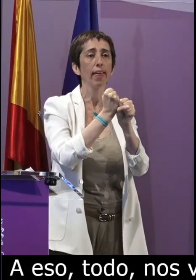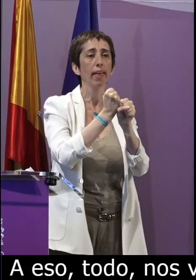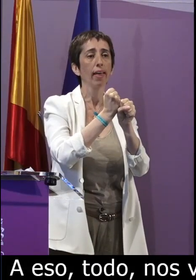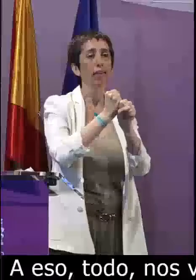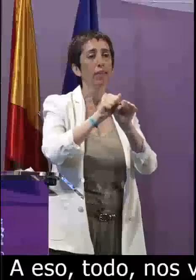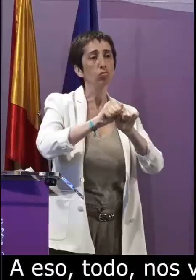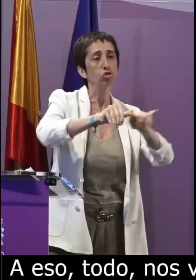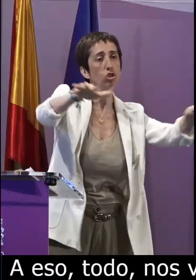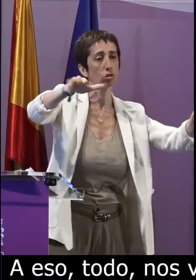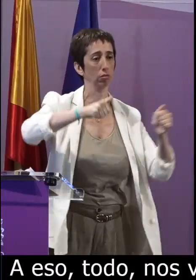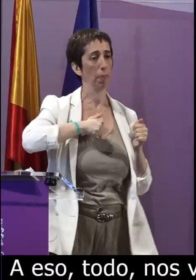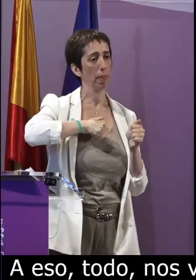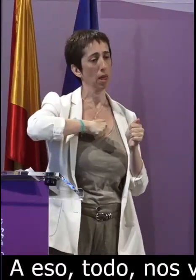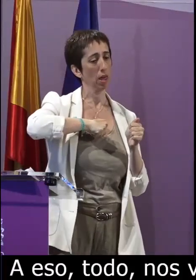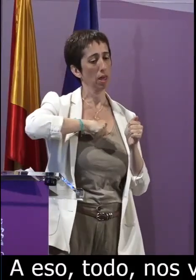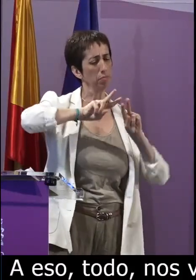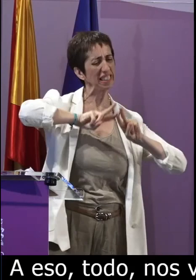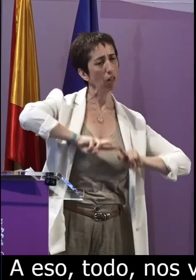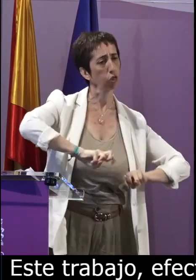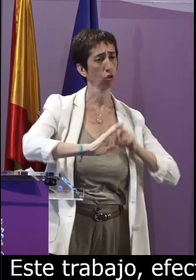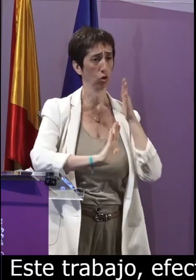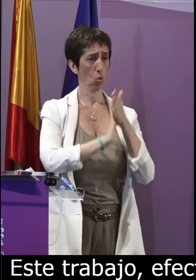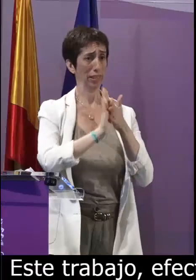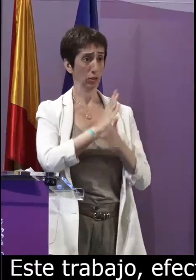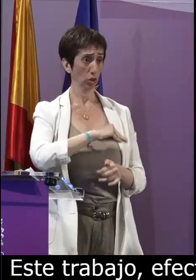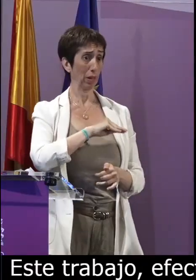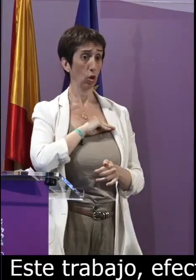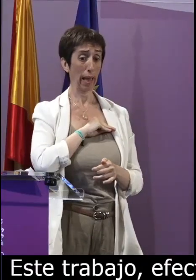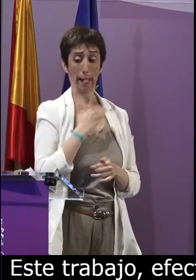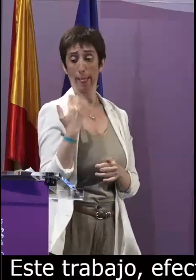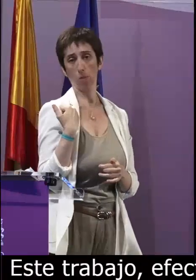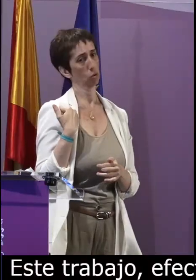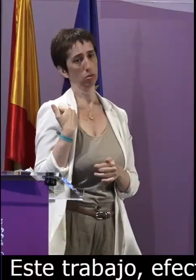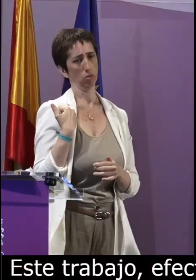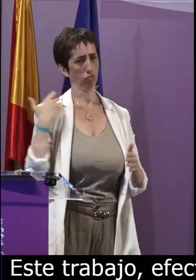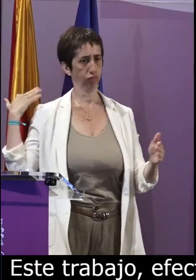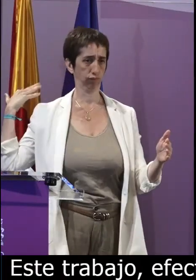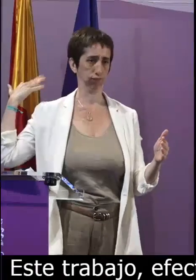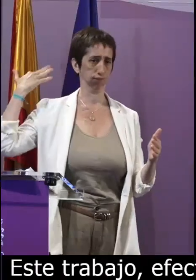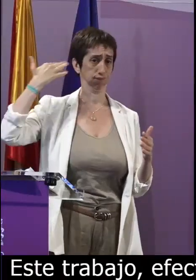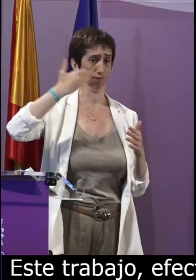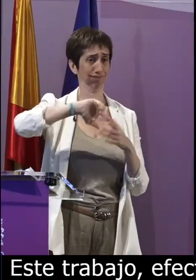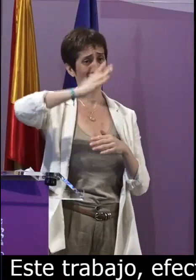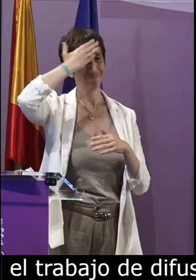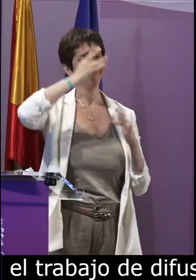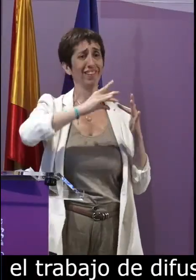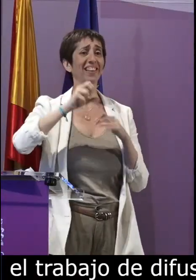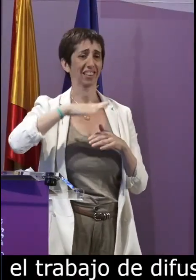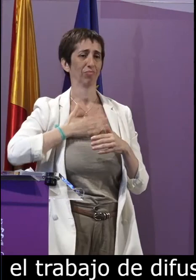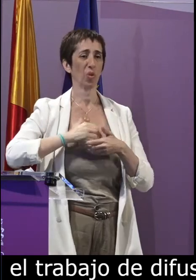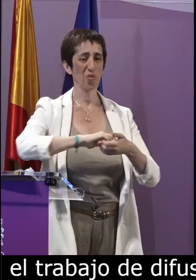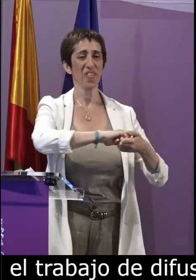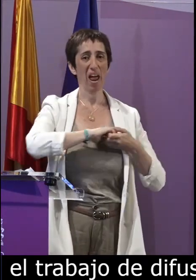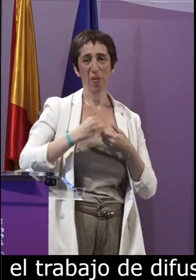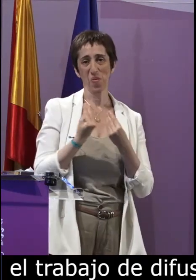aunque el trabajo de difusión de investigación de la lengua de signos española no lo es sino que tiene ya